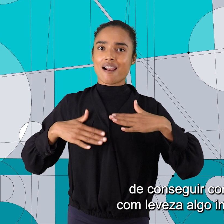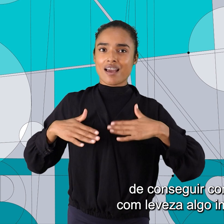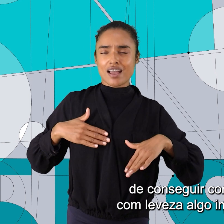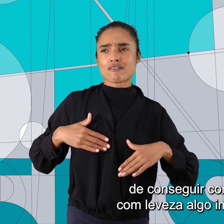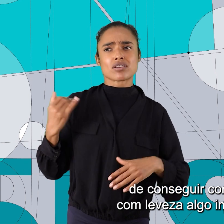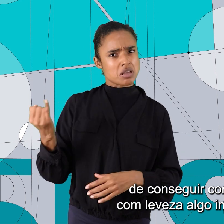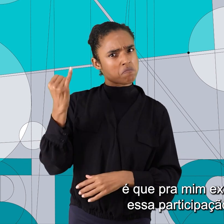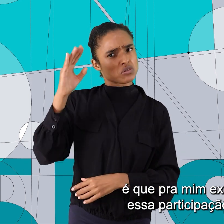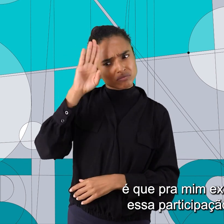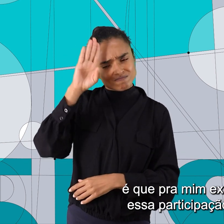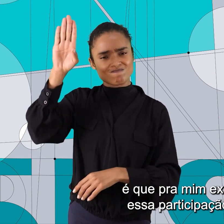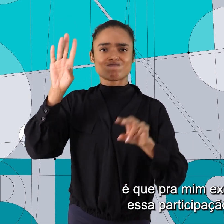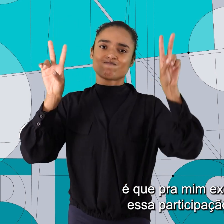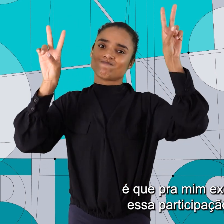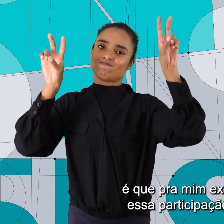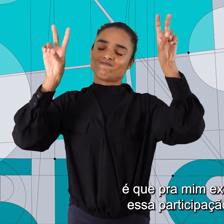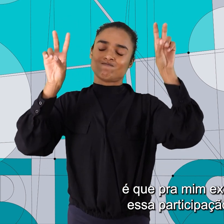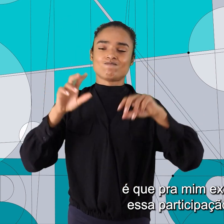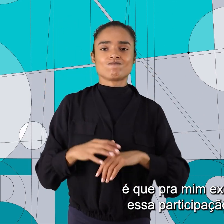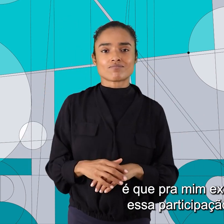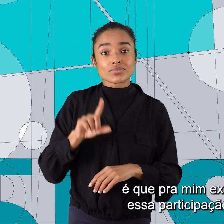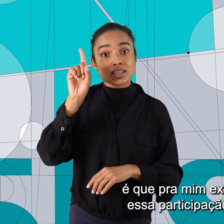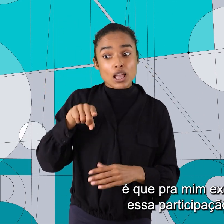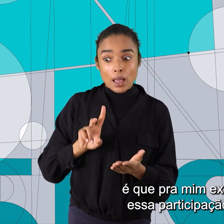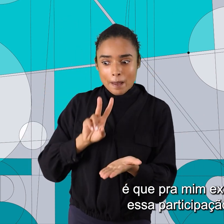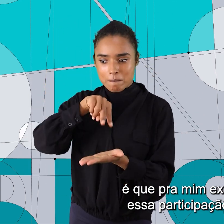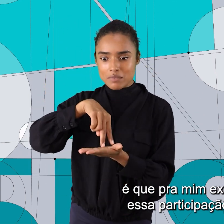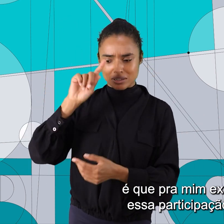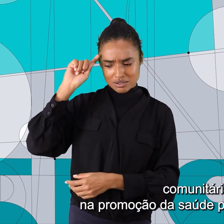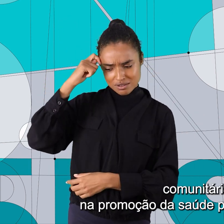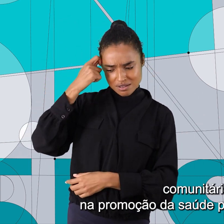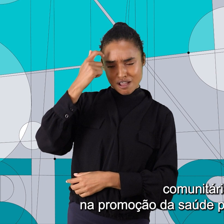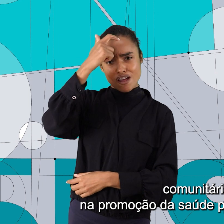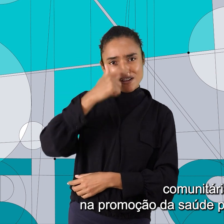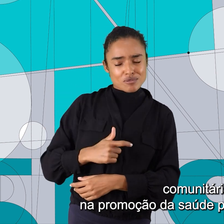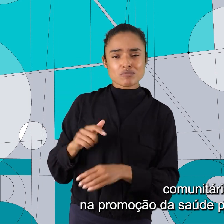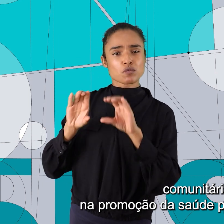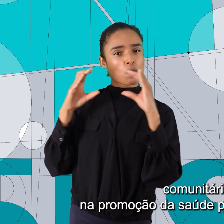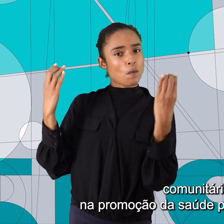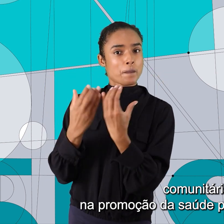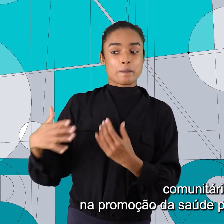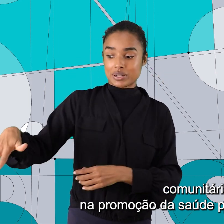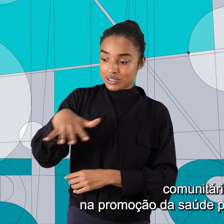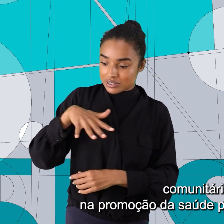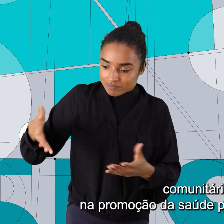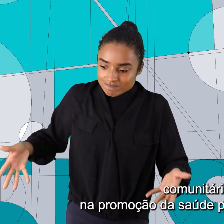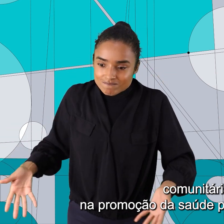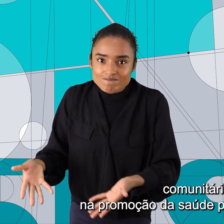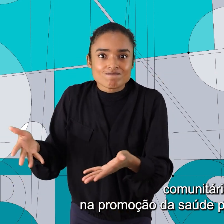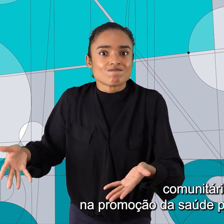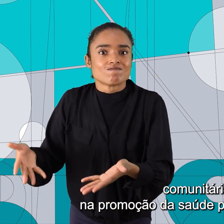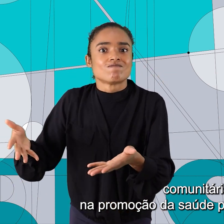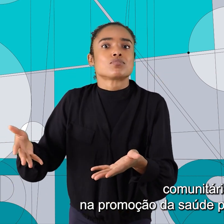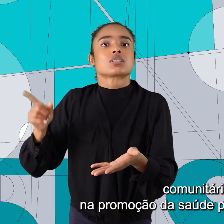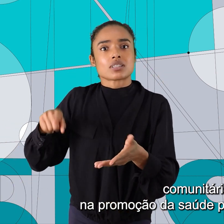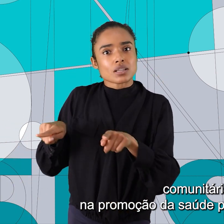importante, é que, para mim, exemplifica essa participação negra comunitária na promoção da